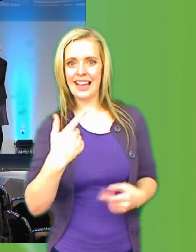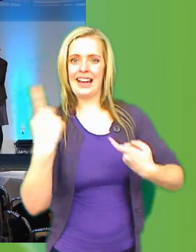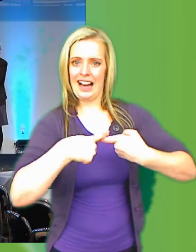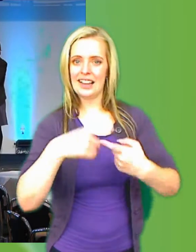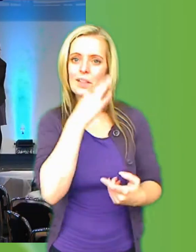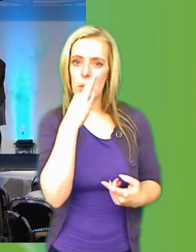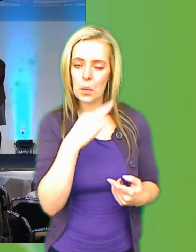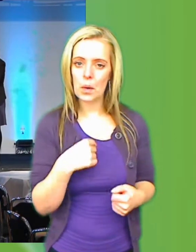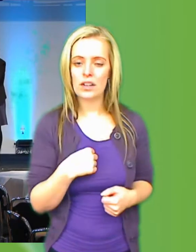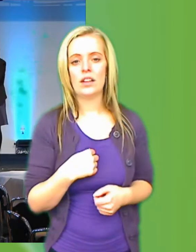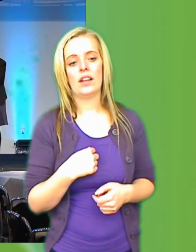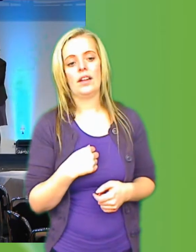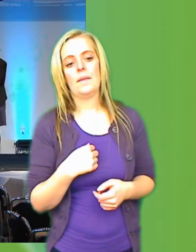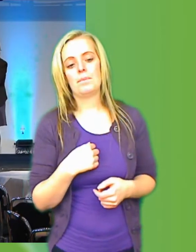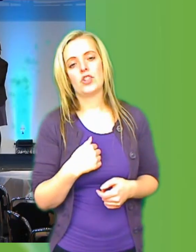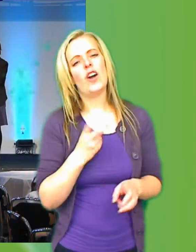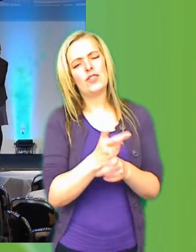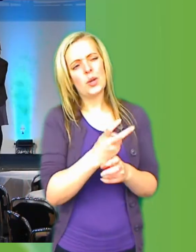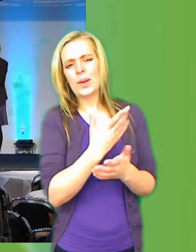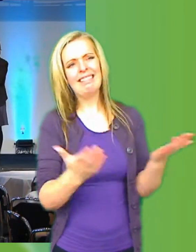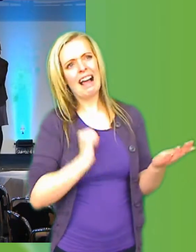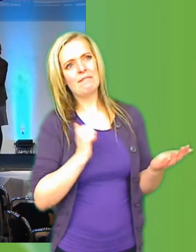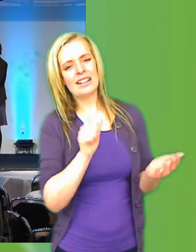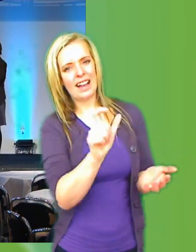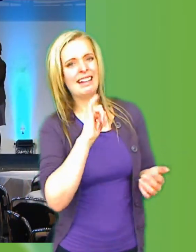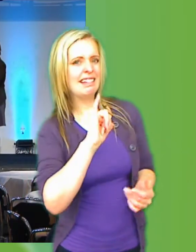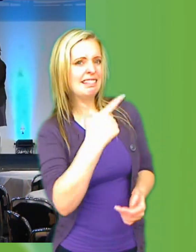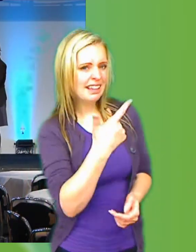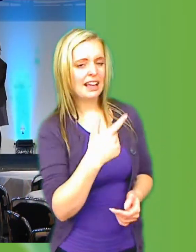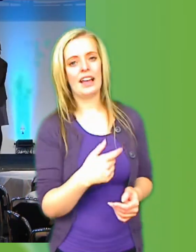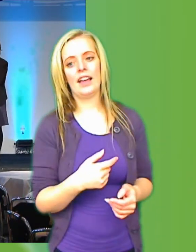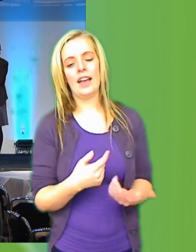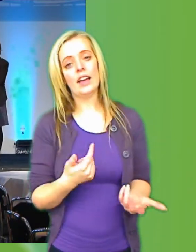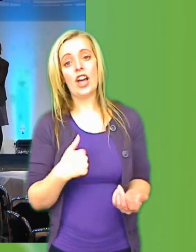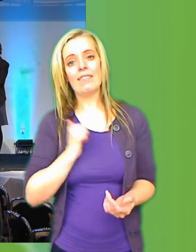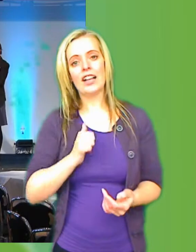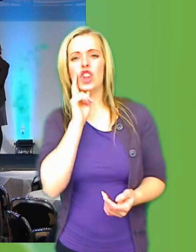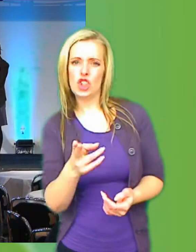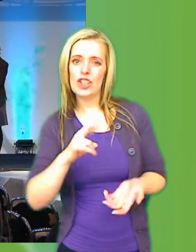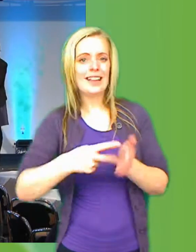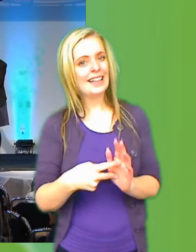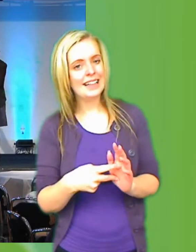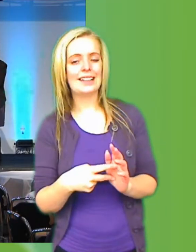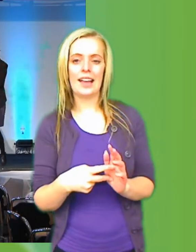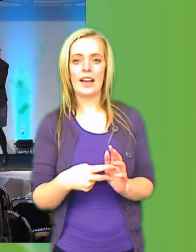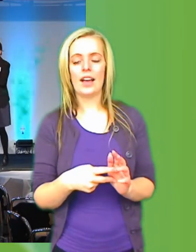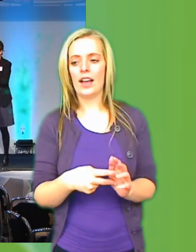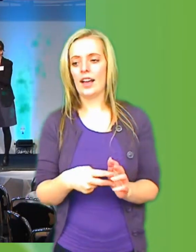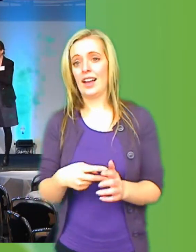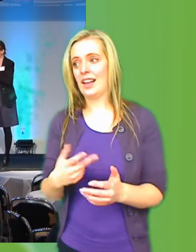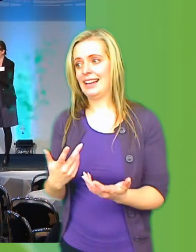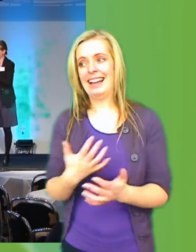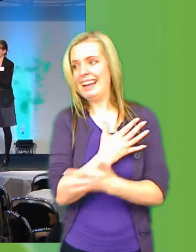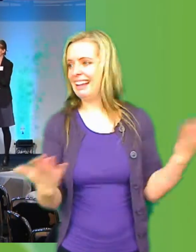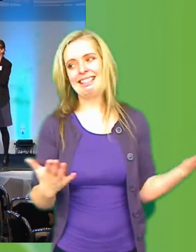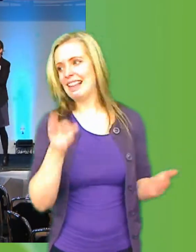försöker numera inte använda ordet it eller inte använda för mycket nyteknik. För politikerna skräms ganska